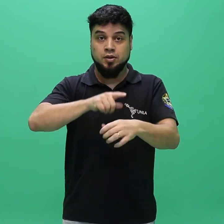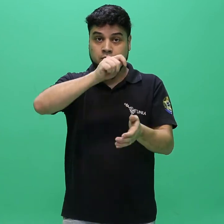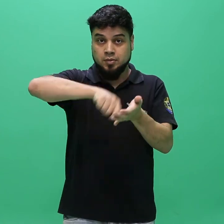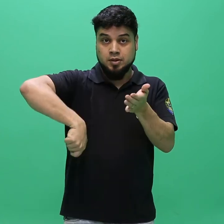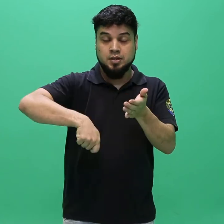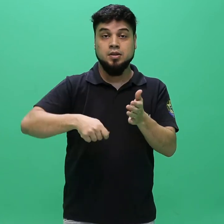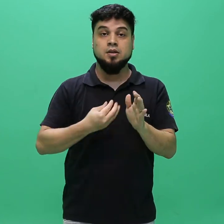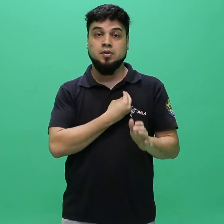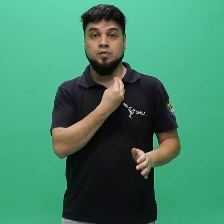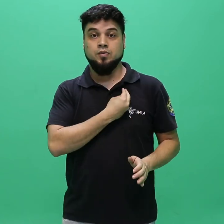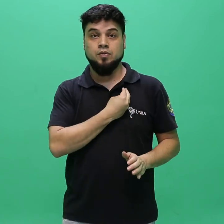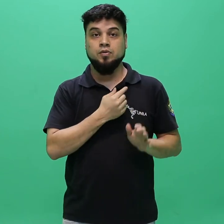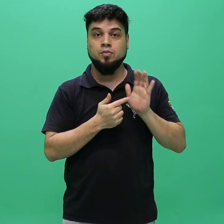preliminar final.